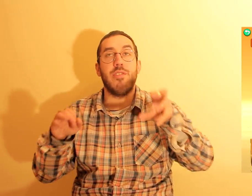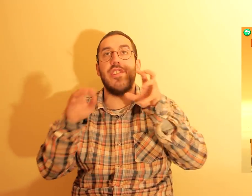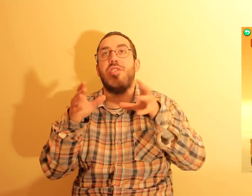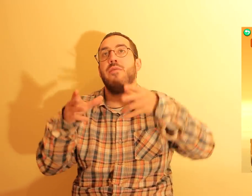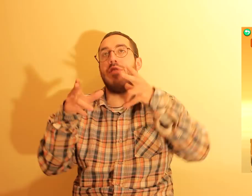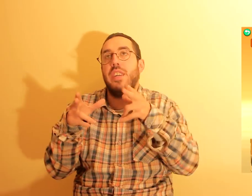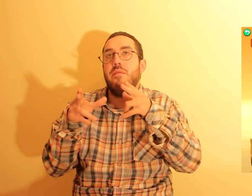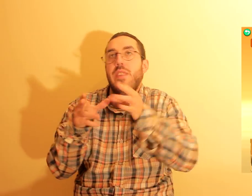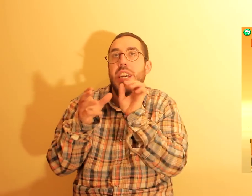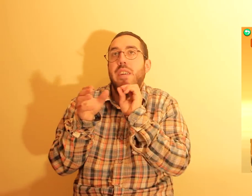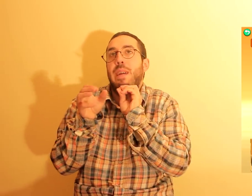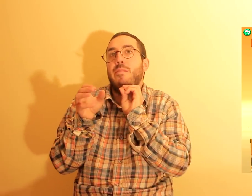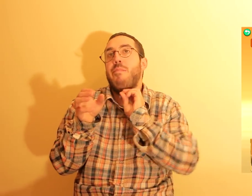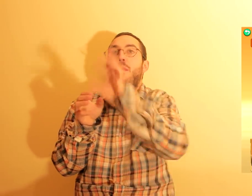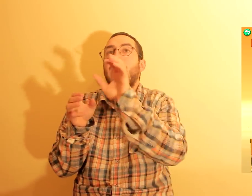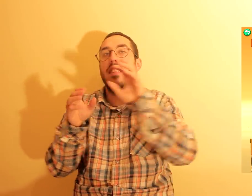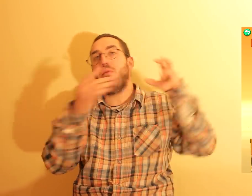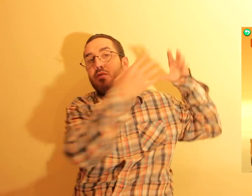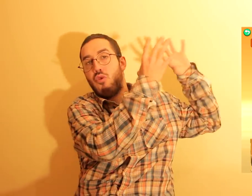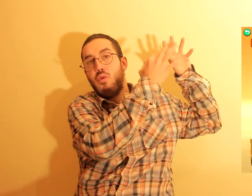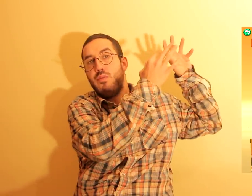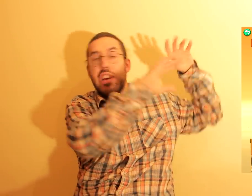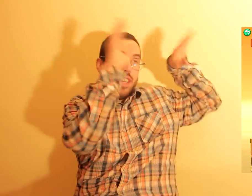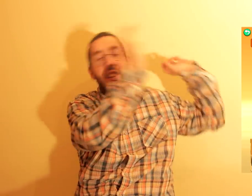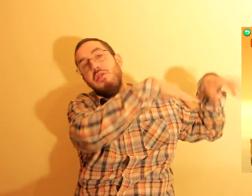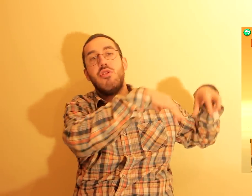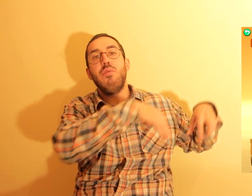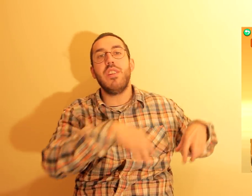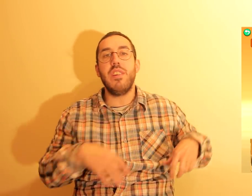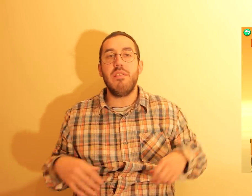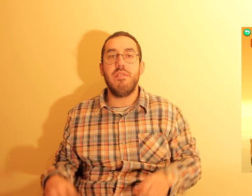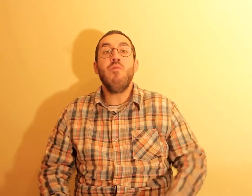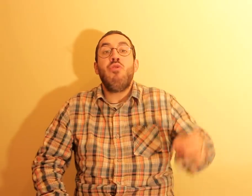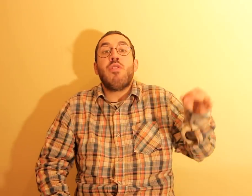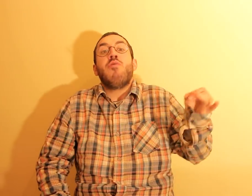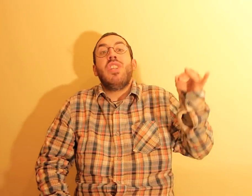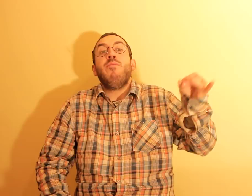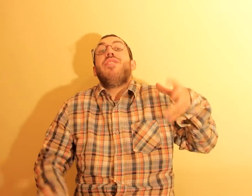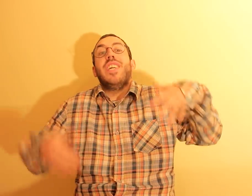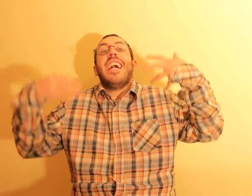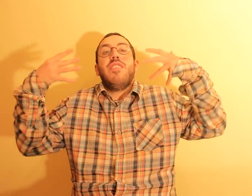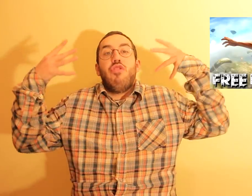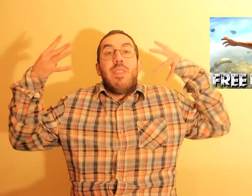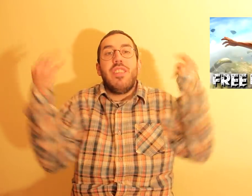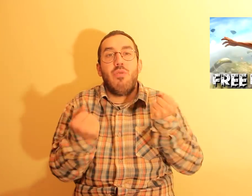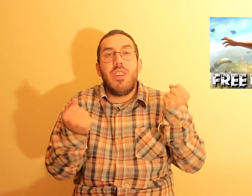Vocês têm um canhão, e mandam uma bola assim contra uns cubos, e têm de destruir aquilo. Um jogo que eu gostei muito de sacar em 2018